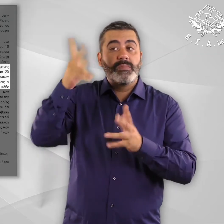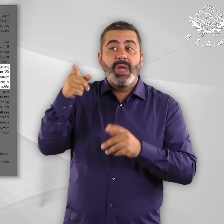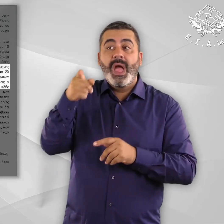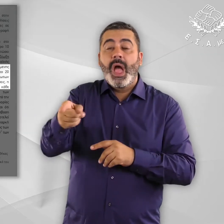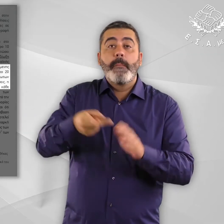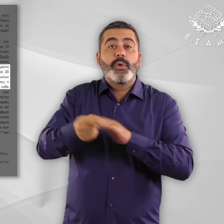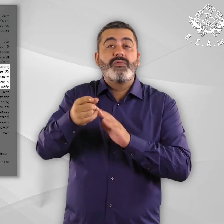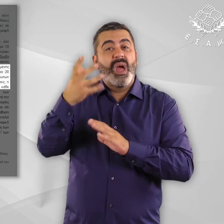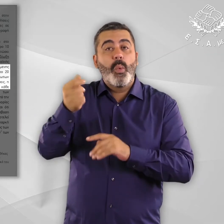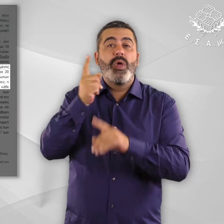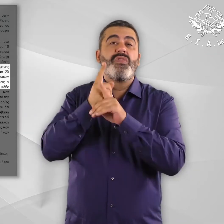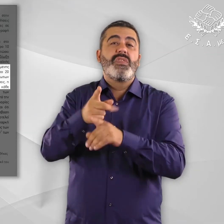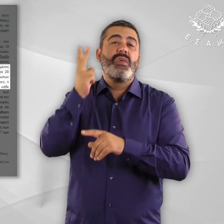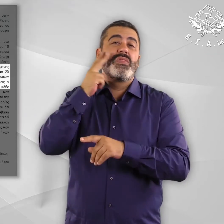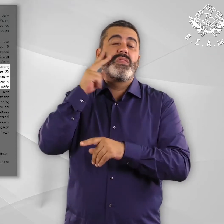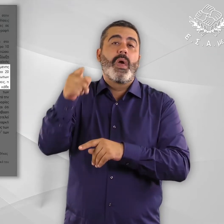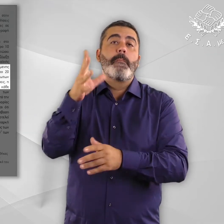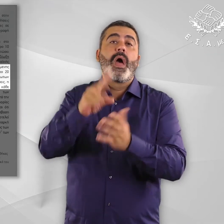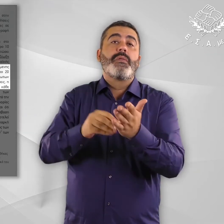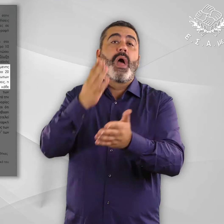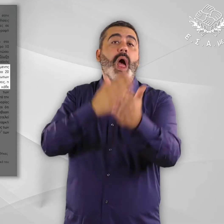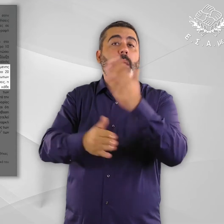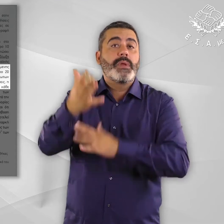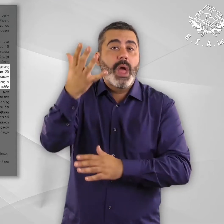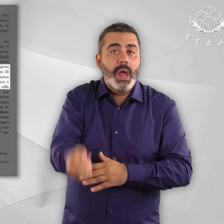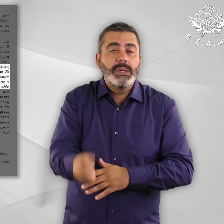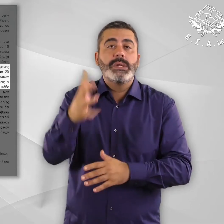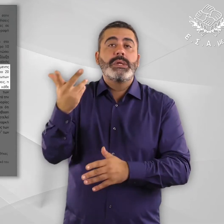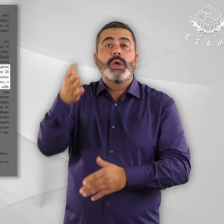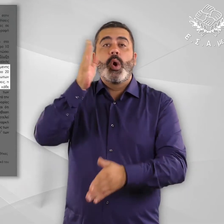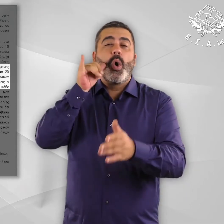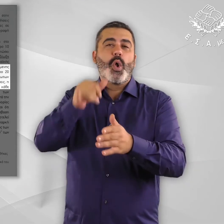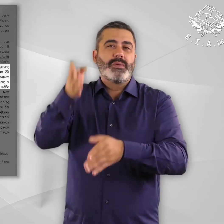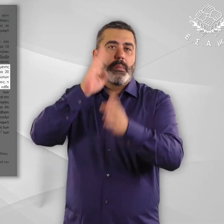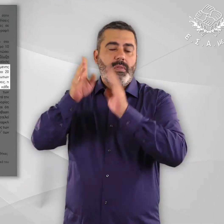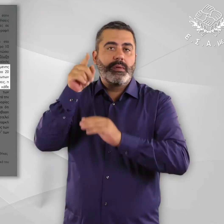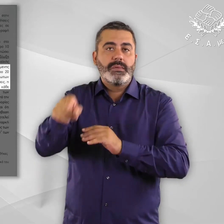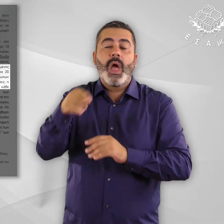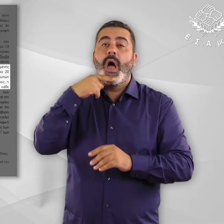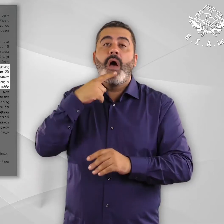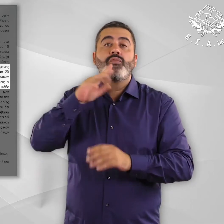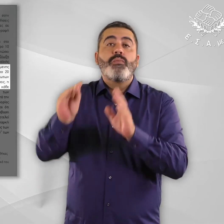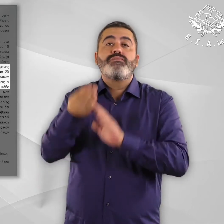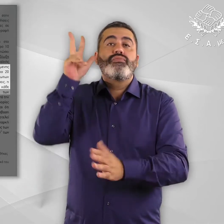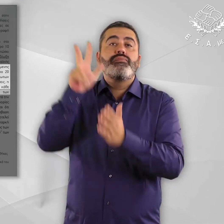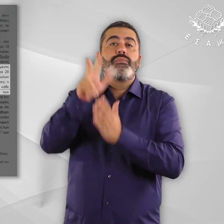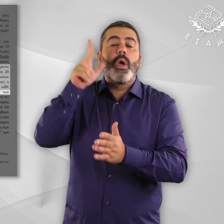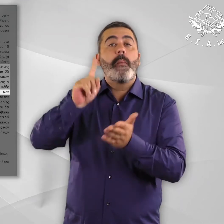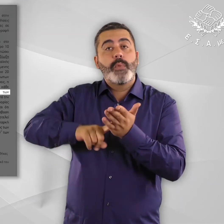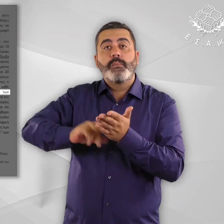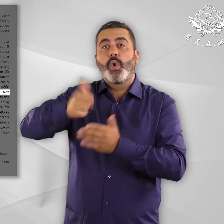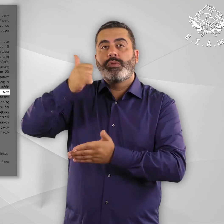όπως τα άτομα με αναπηρία και χρόνιες παθήσεις, η οποία θα διαπιστώνεται μετά από αξιολόγηση της κάθε περίπτωσης.